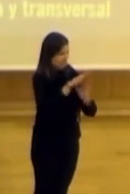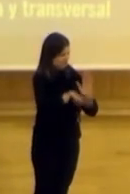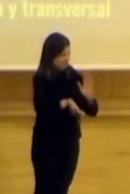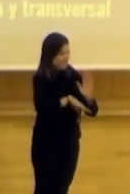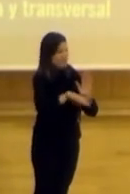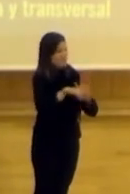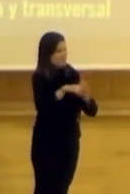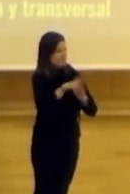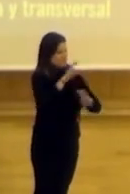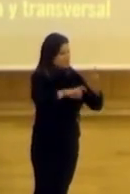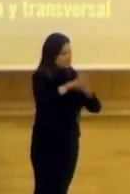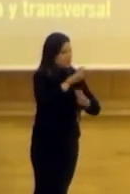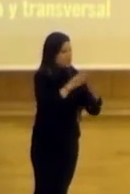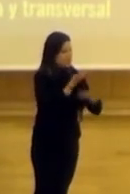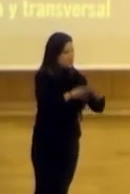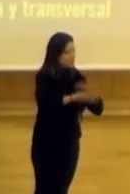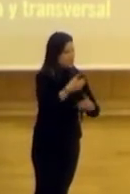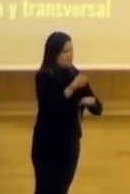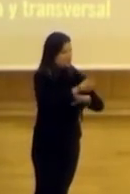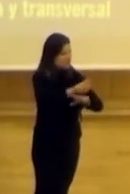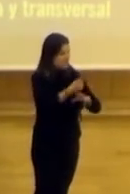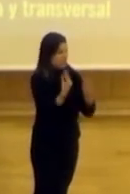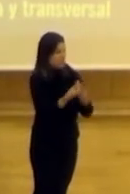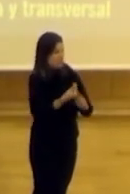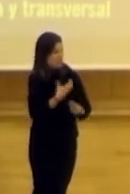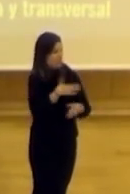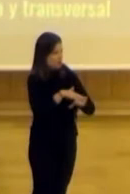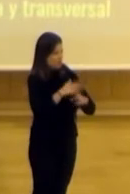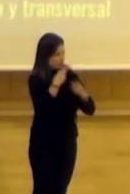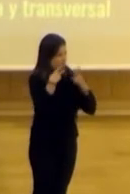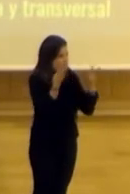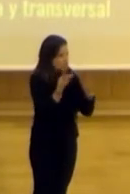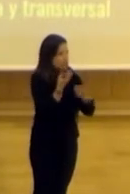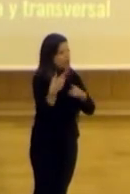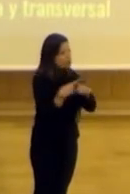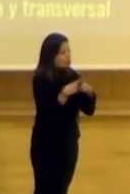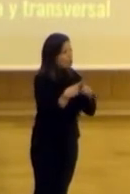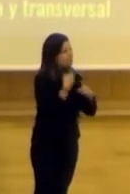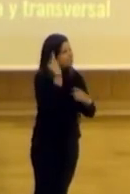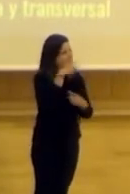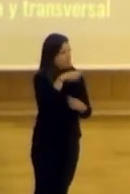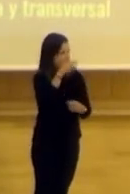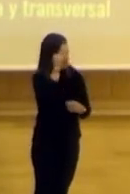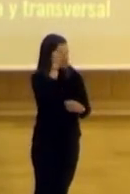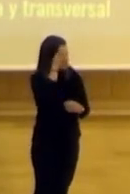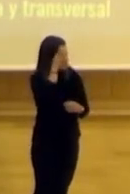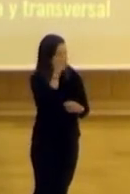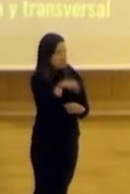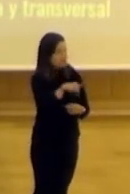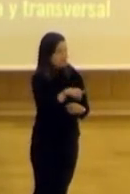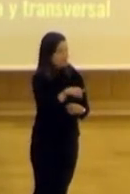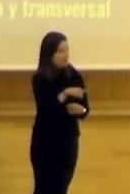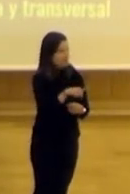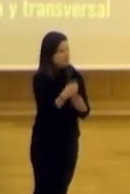poco la colaboración entre ciudadanía y funcionarios públicos, en compartir saberes, que era lo que un poco decía Esteban, o sea, no es que aquí